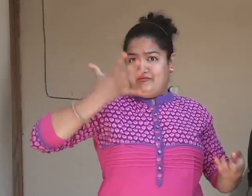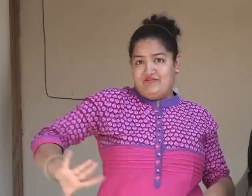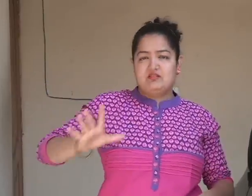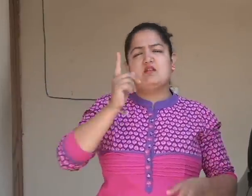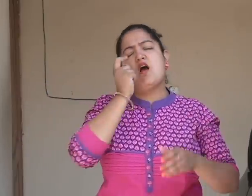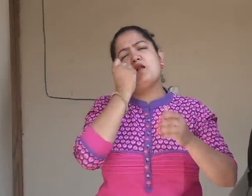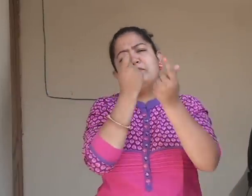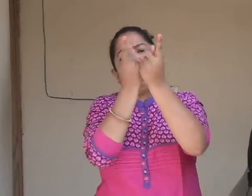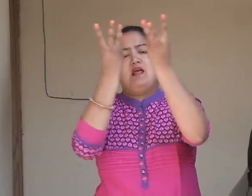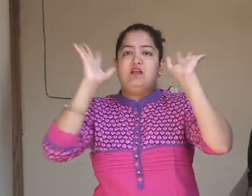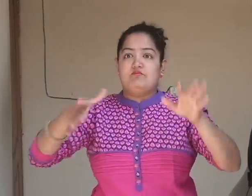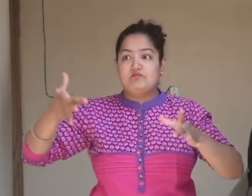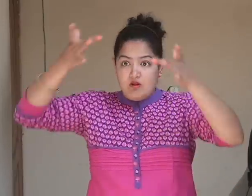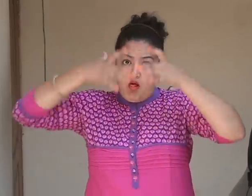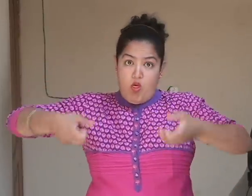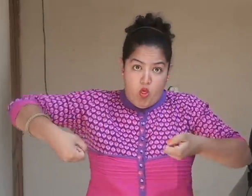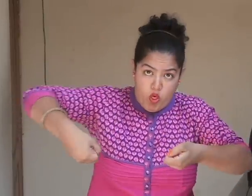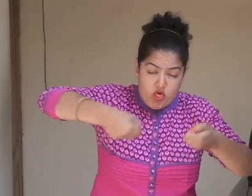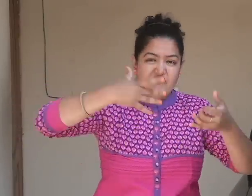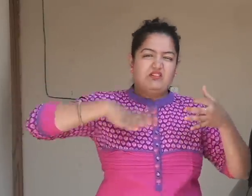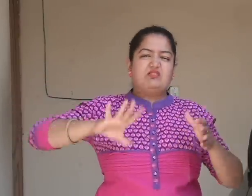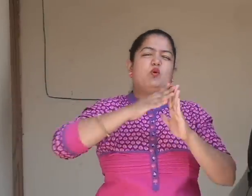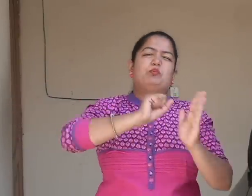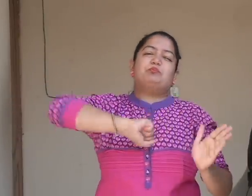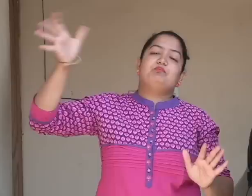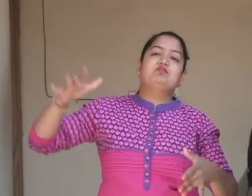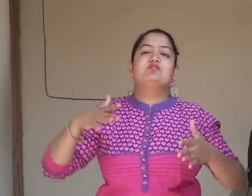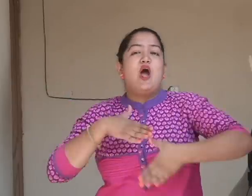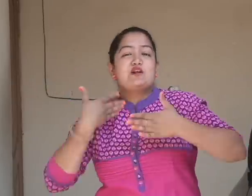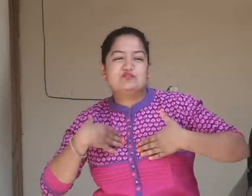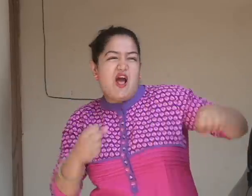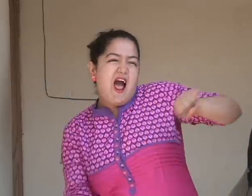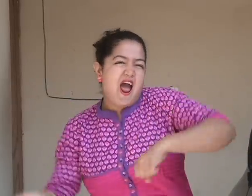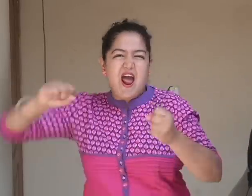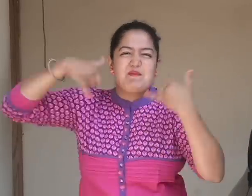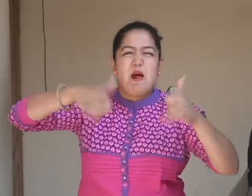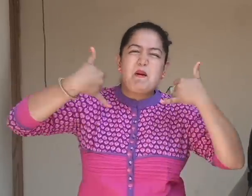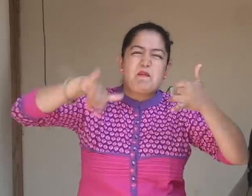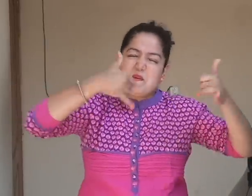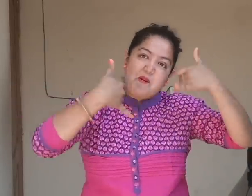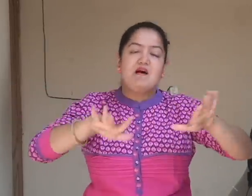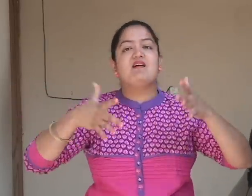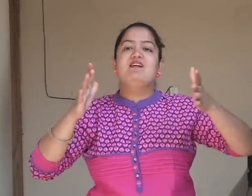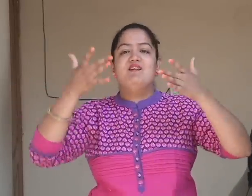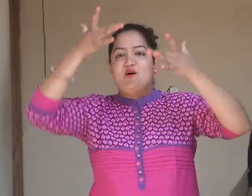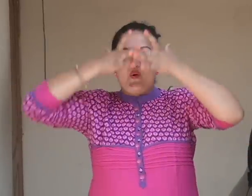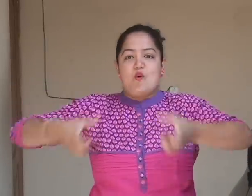नह दूपन